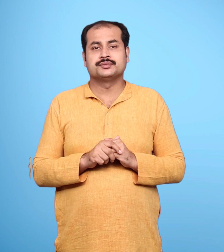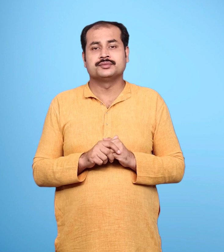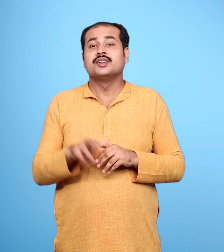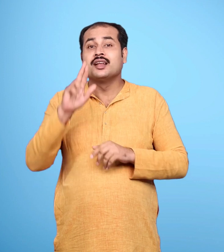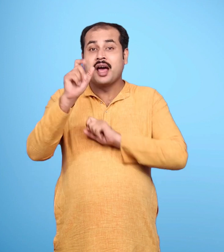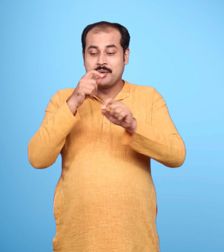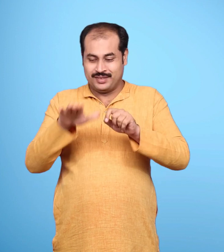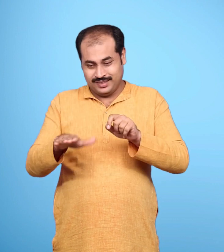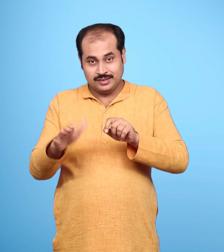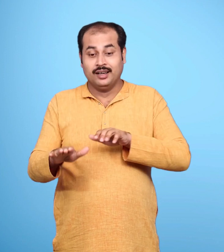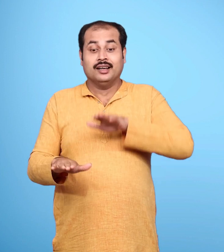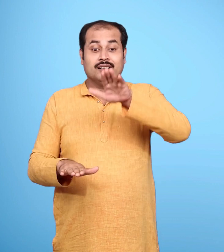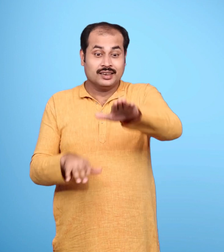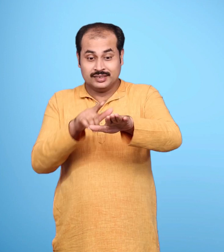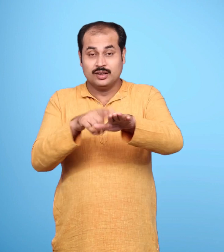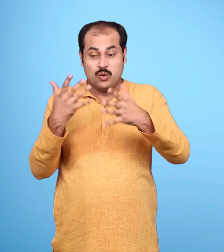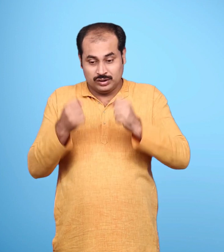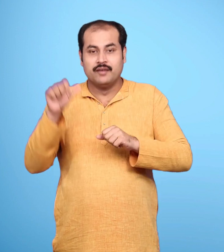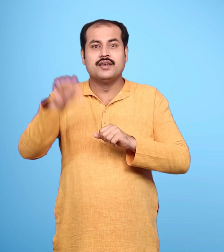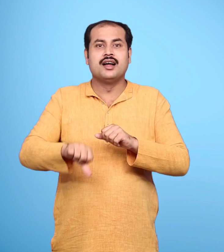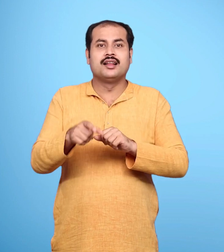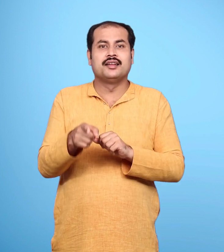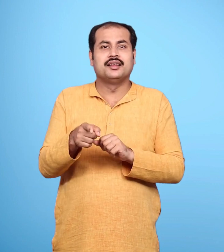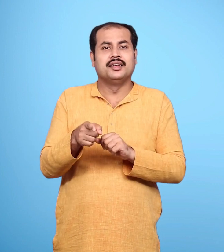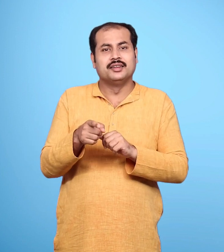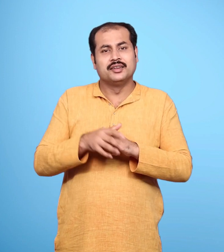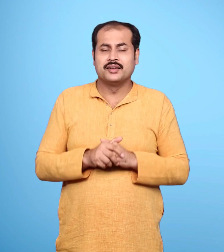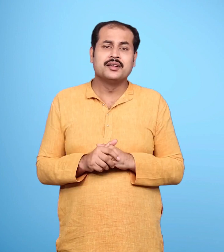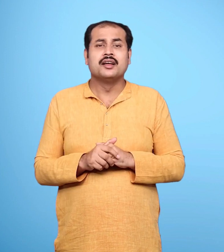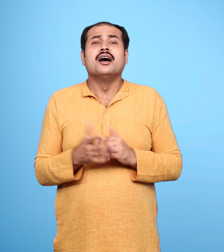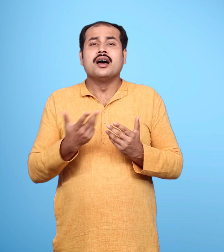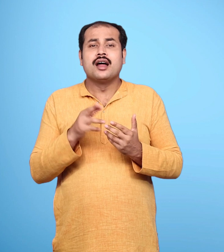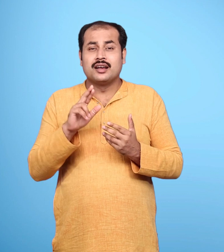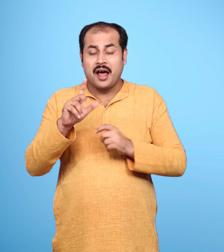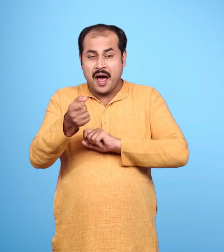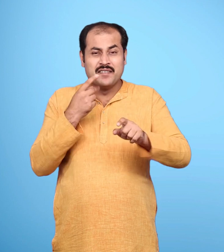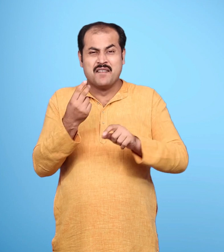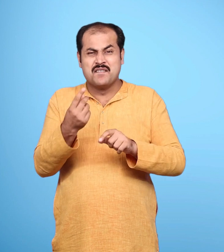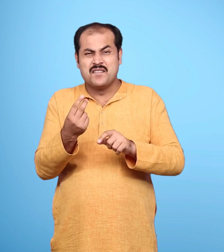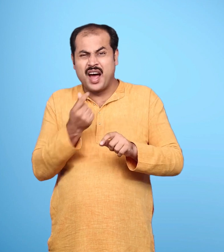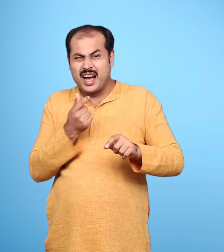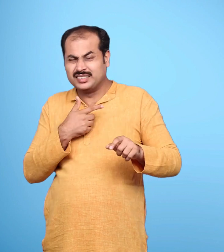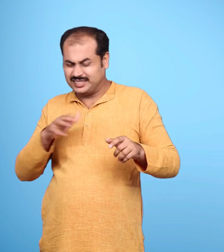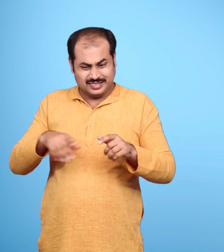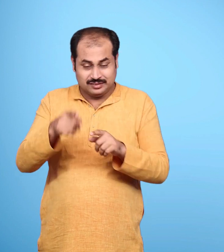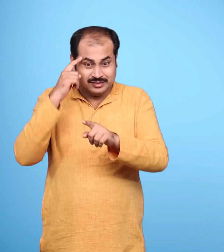वह शडियंत्र का अगला चरण विफल करना चाहते थे उनकी चाल में तेजी आ गई थी